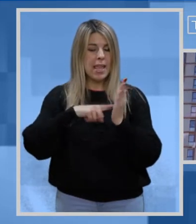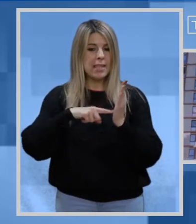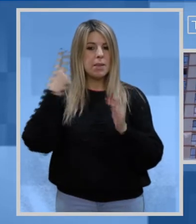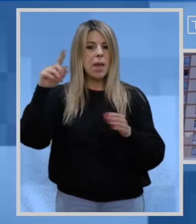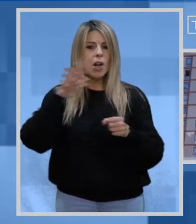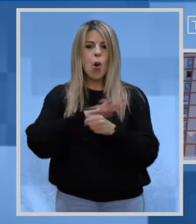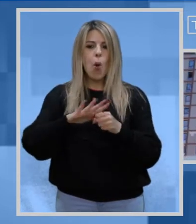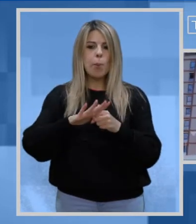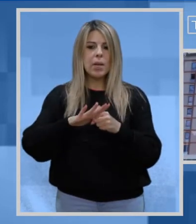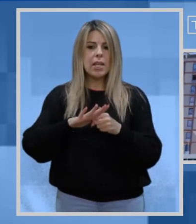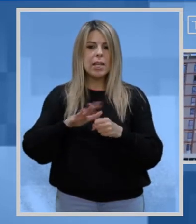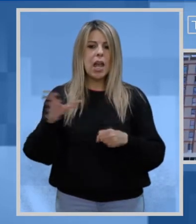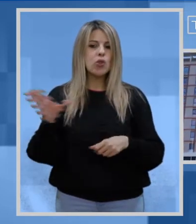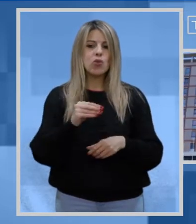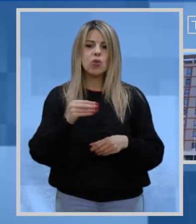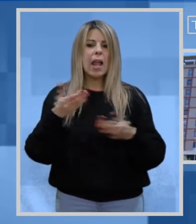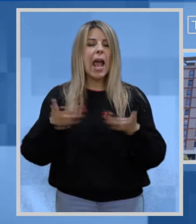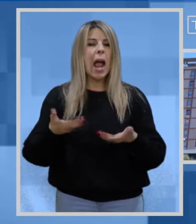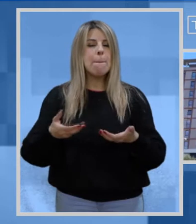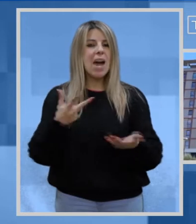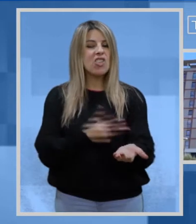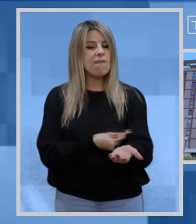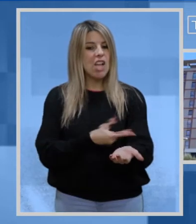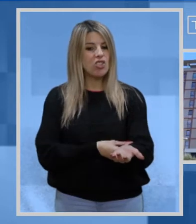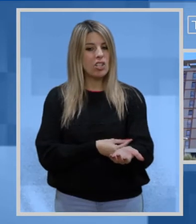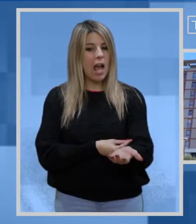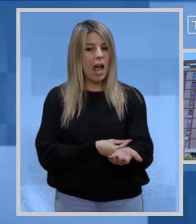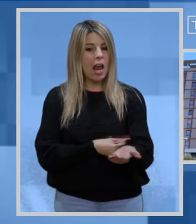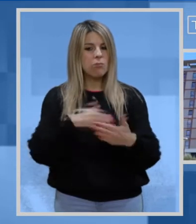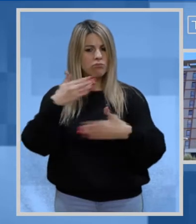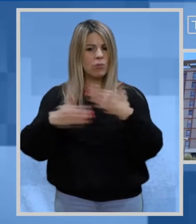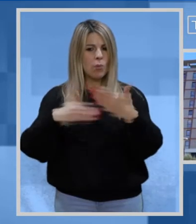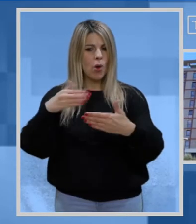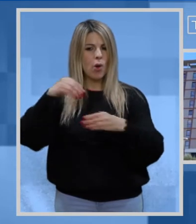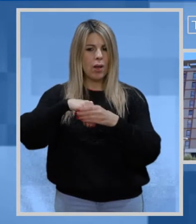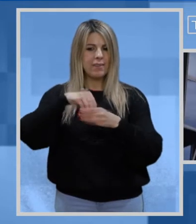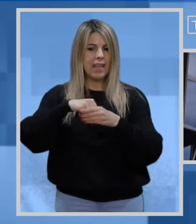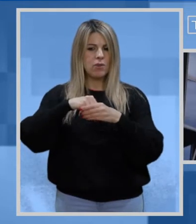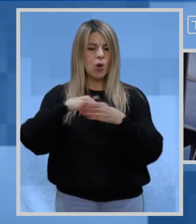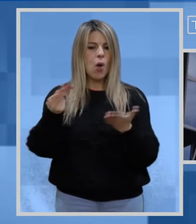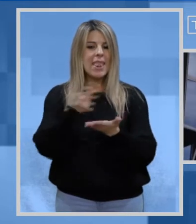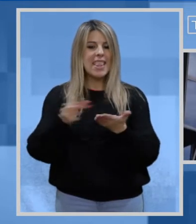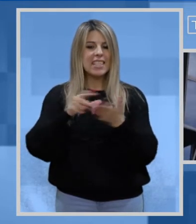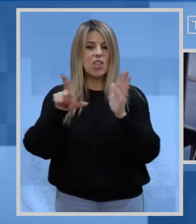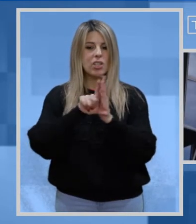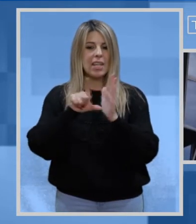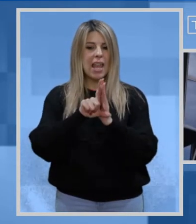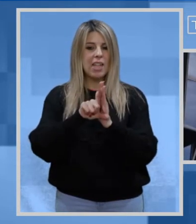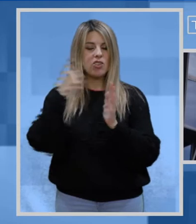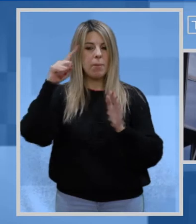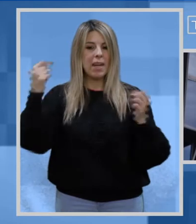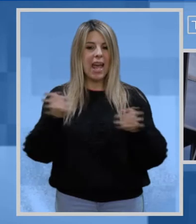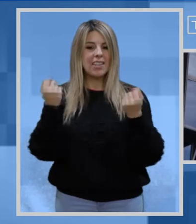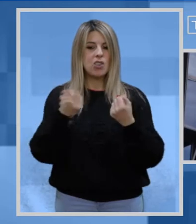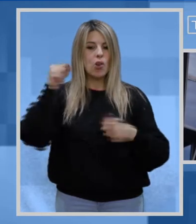coprire l'andamento della campagna vaccinale La proroga è contenuta in un disegno di legge